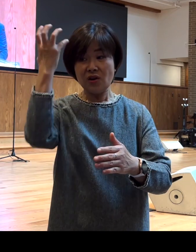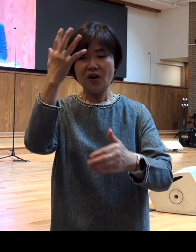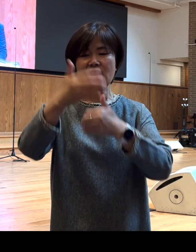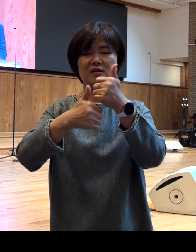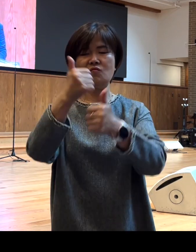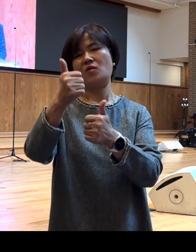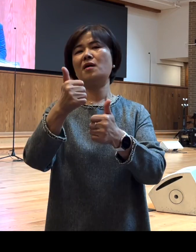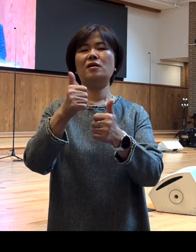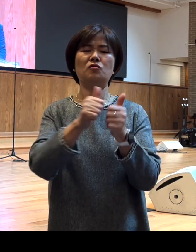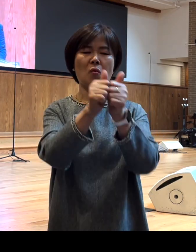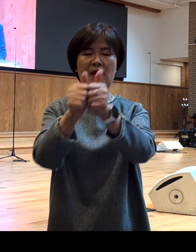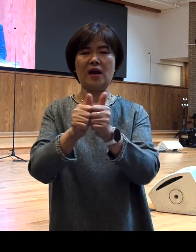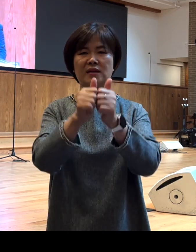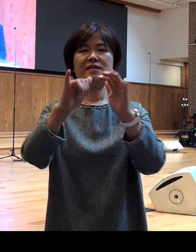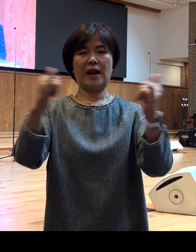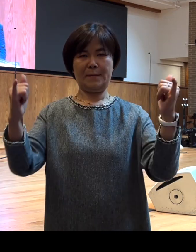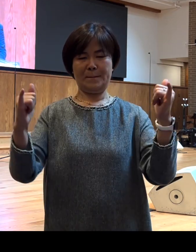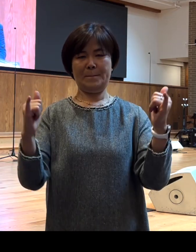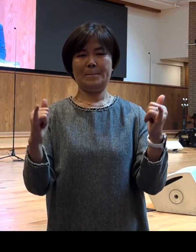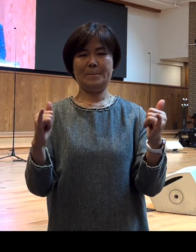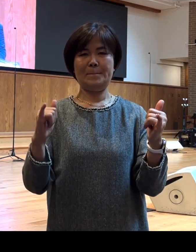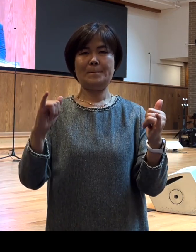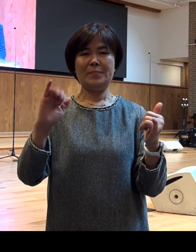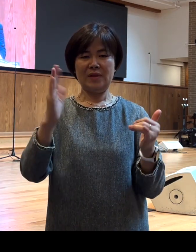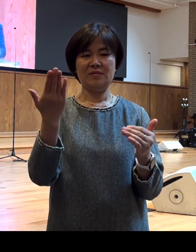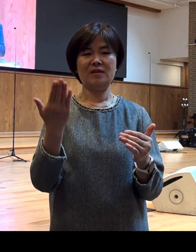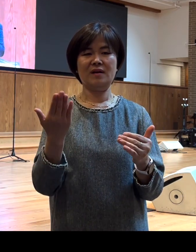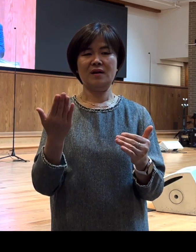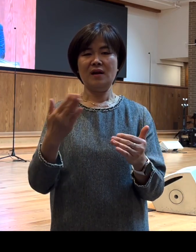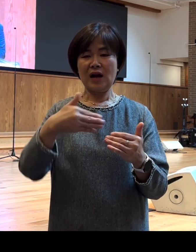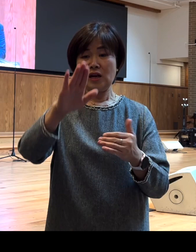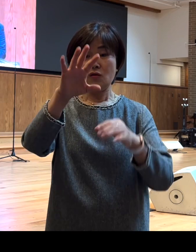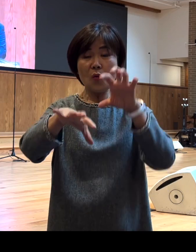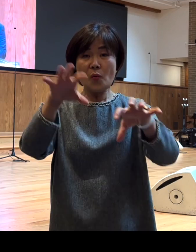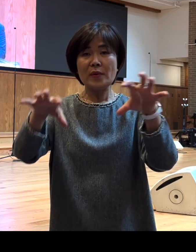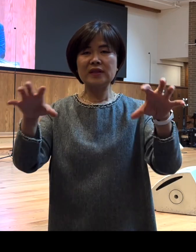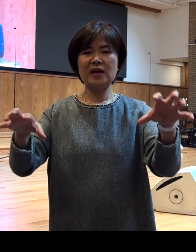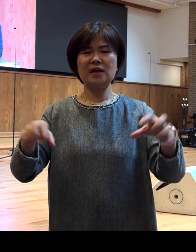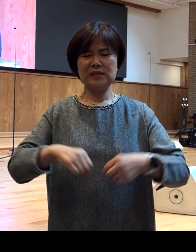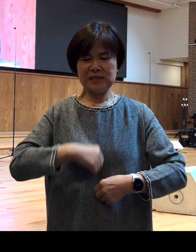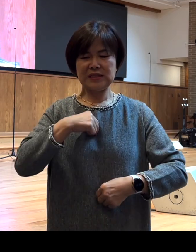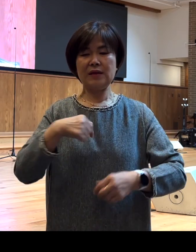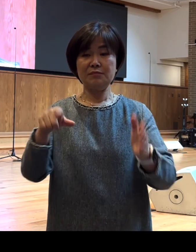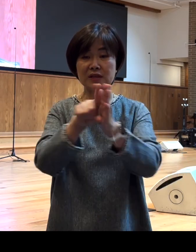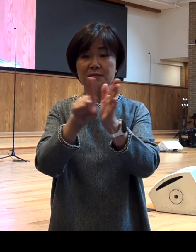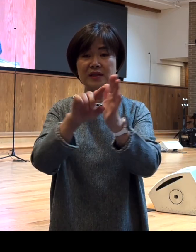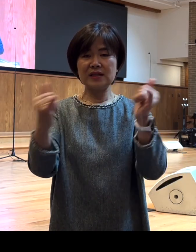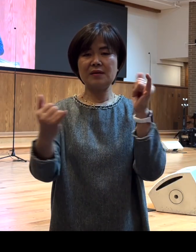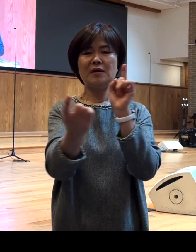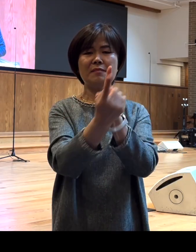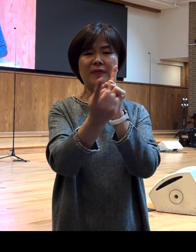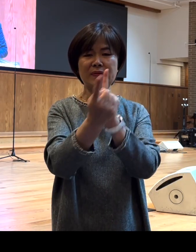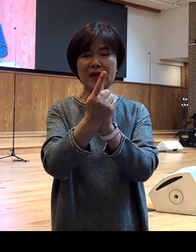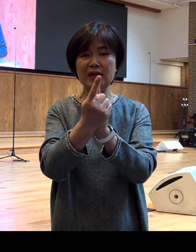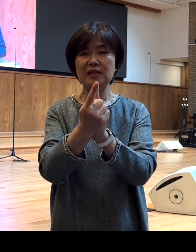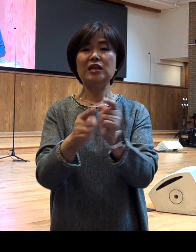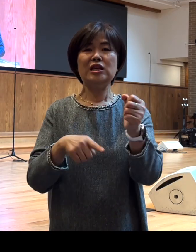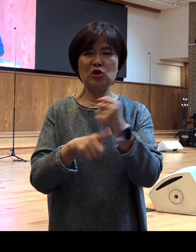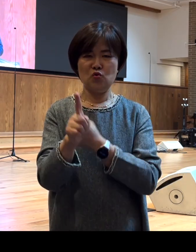동행하는 사람이었습니다 그럼 그가 가는 곳마다 신실한 믿음의 사람들을 만날 수 있었던 것은 그가